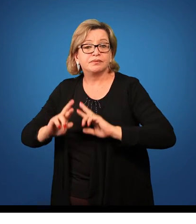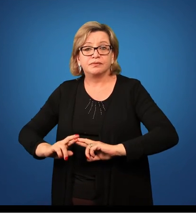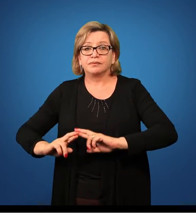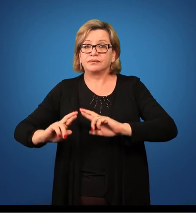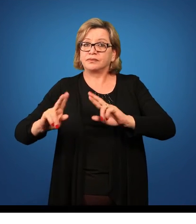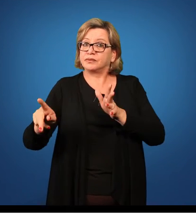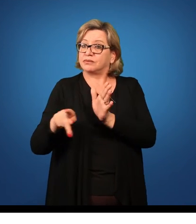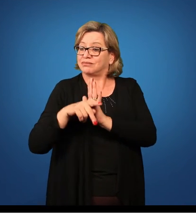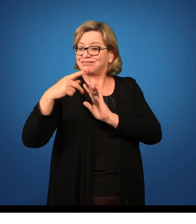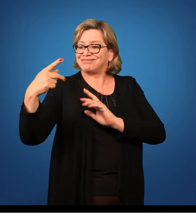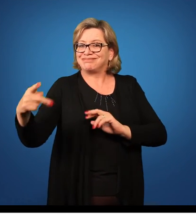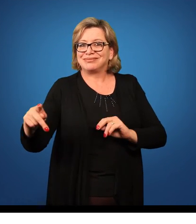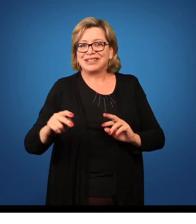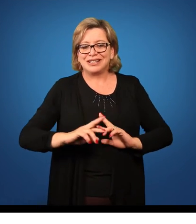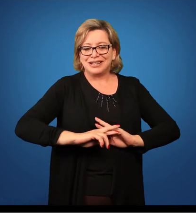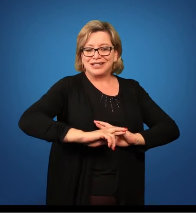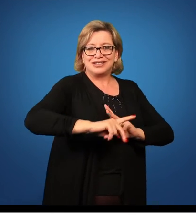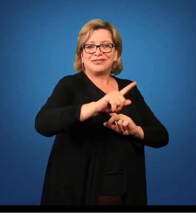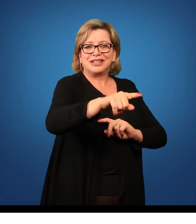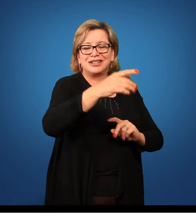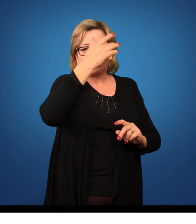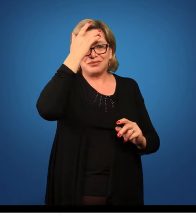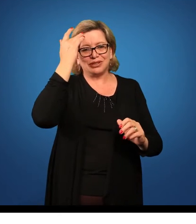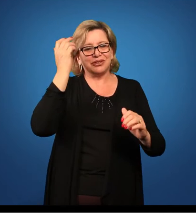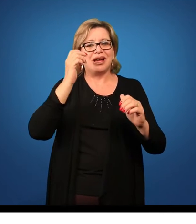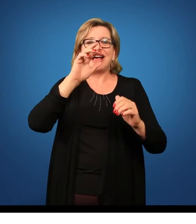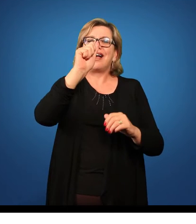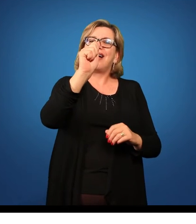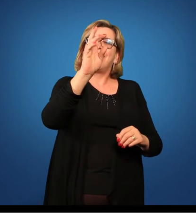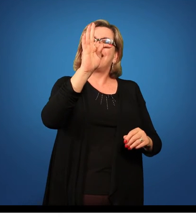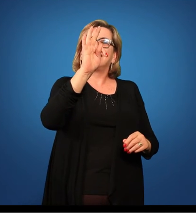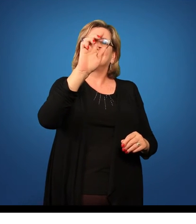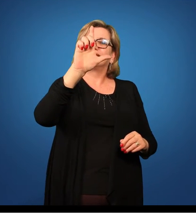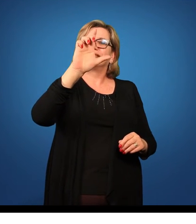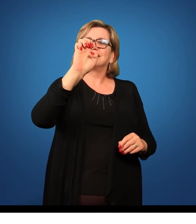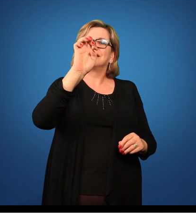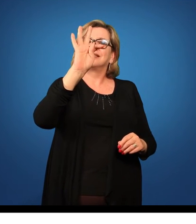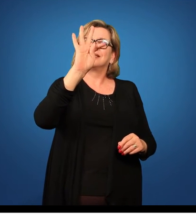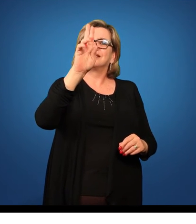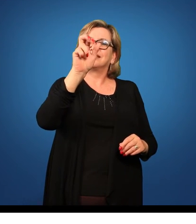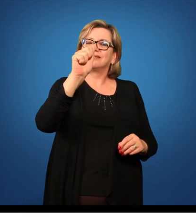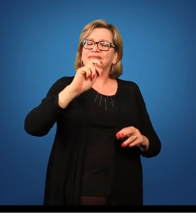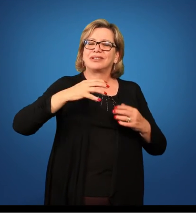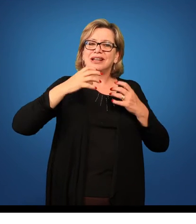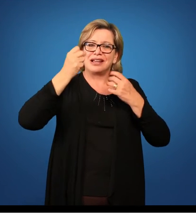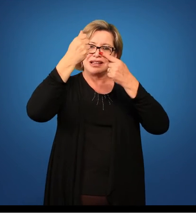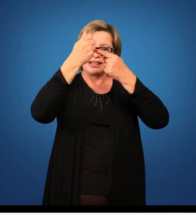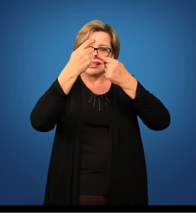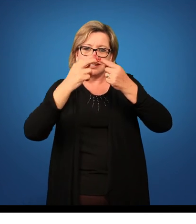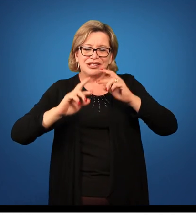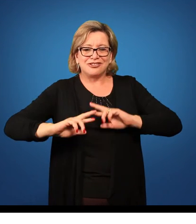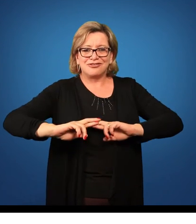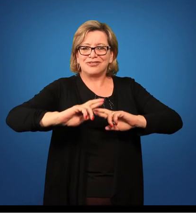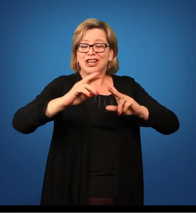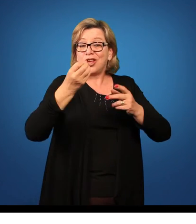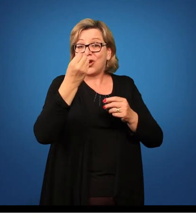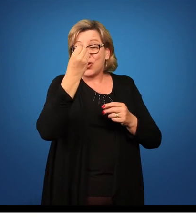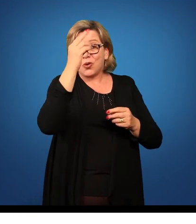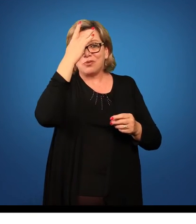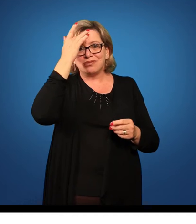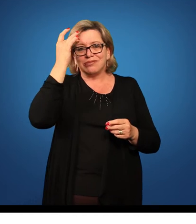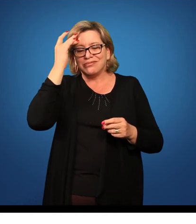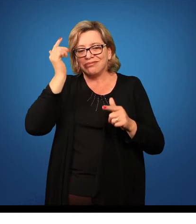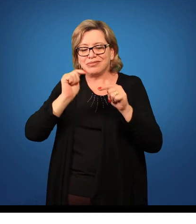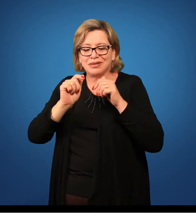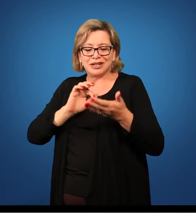que são próprios, diferentemente de um atleta que terá outras características, ou um trabalhador de escritório e assim por